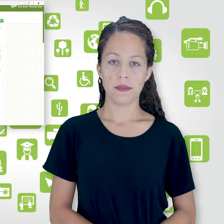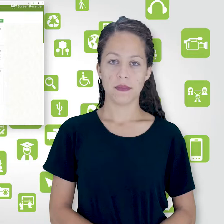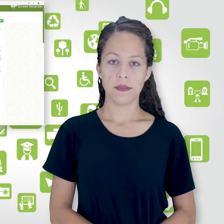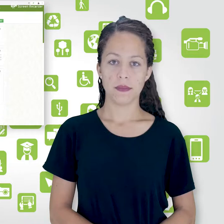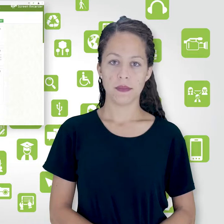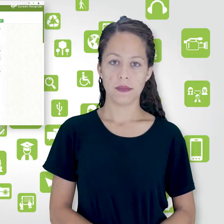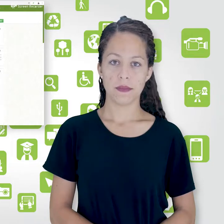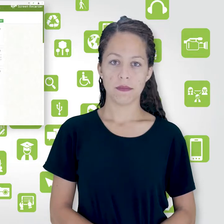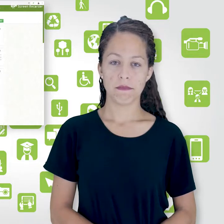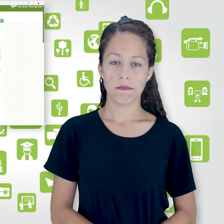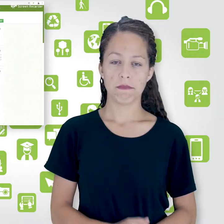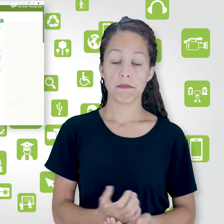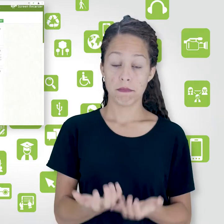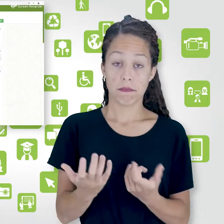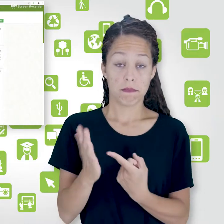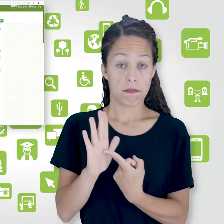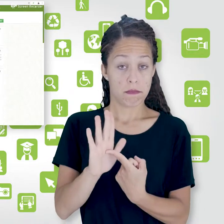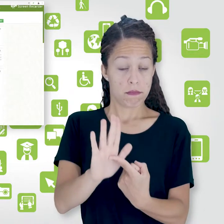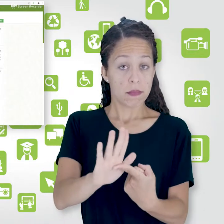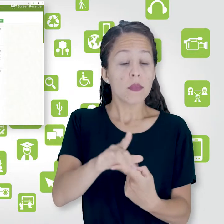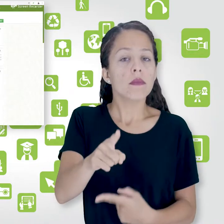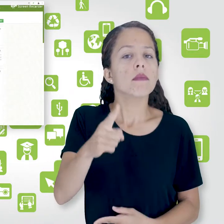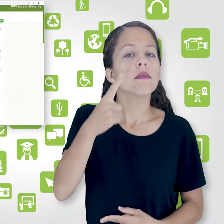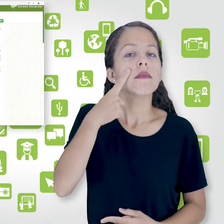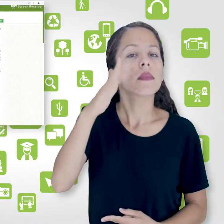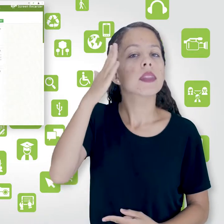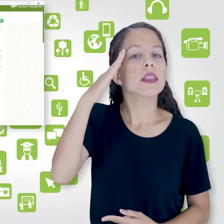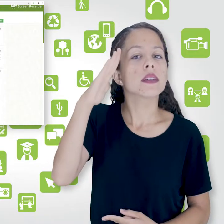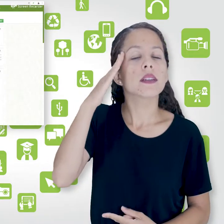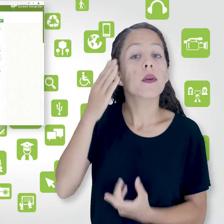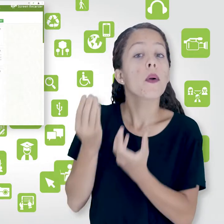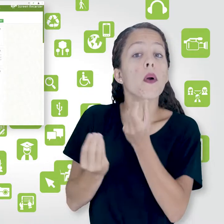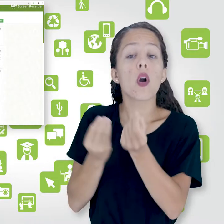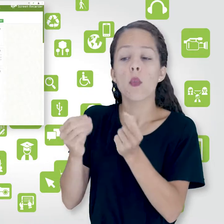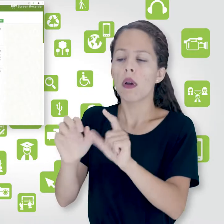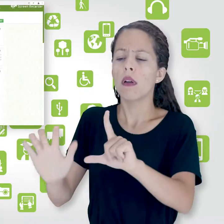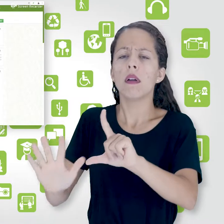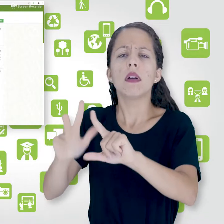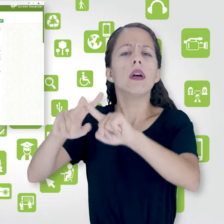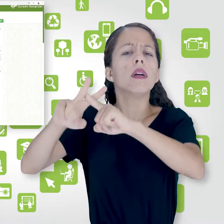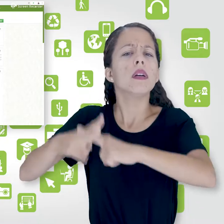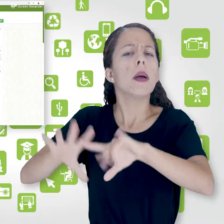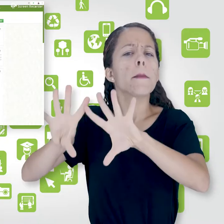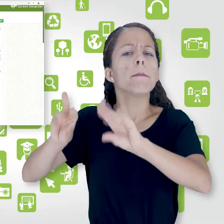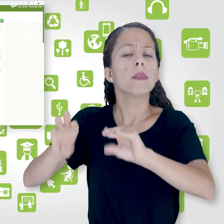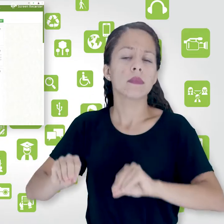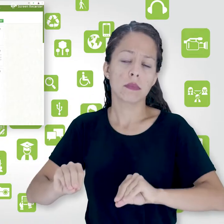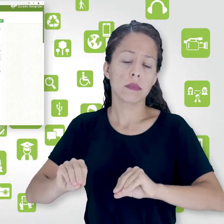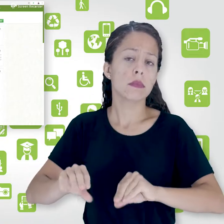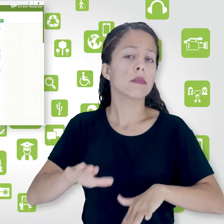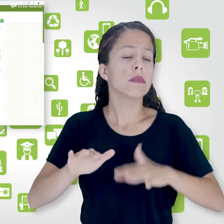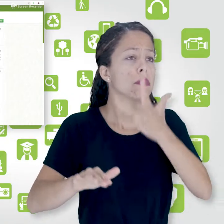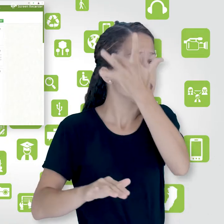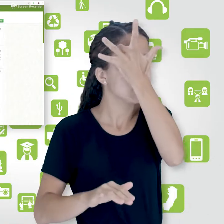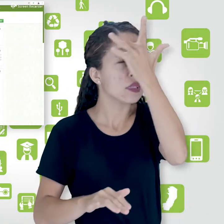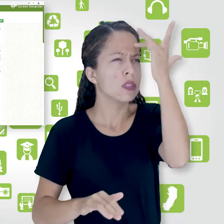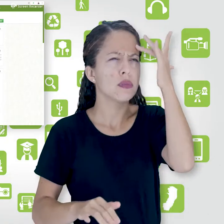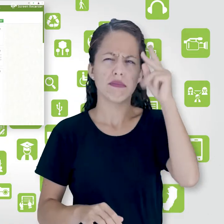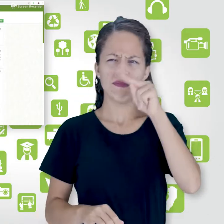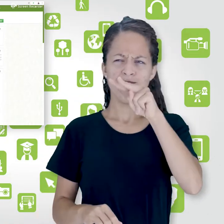Eu quero mostrar pra você agora como você faz pra editar a sala virtual. Muitas vezes as pessoas ficam em dúvida sobre essa